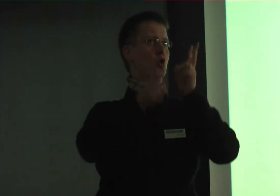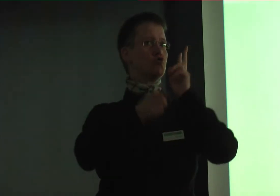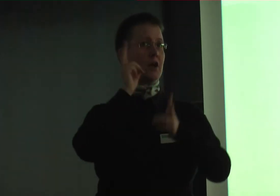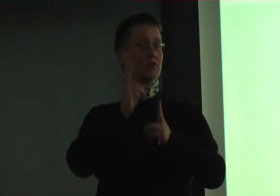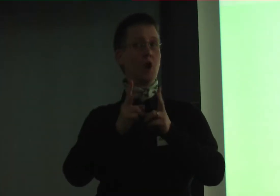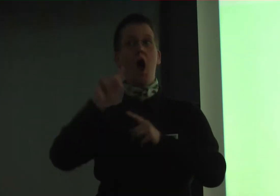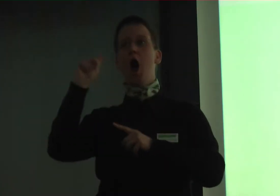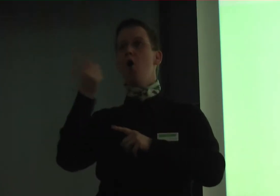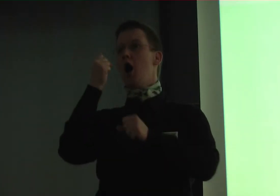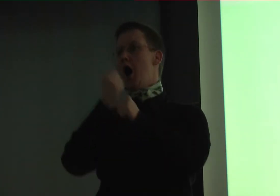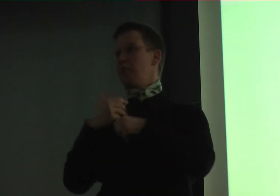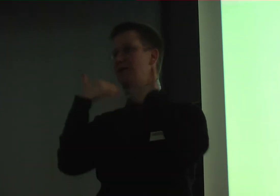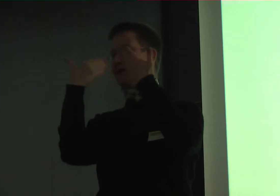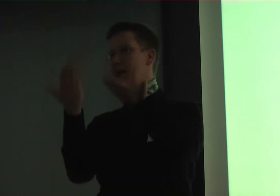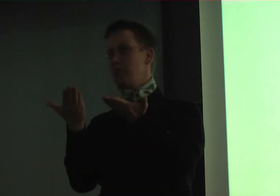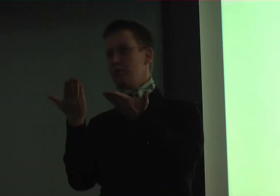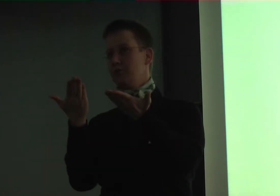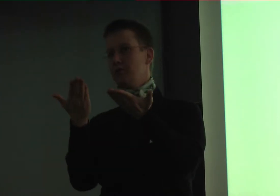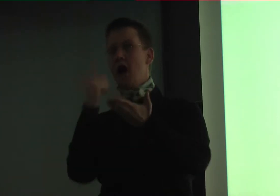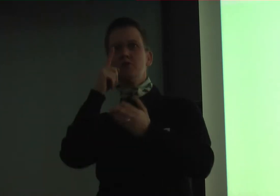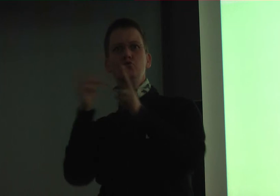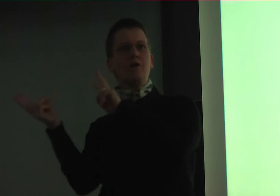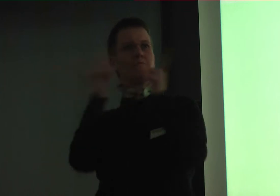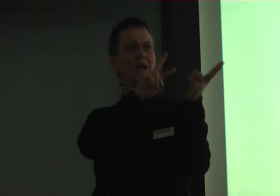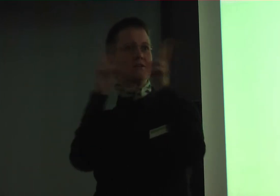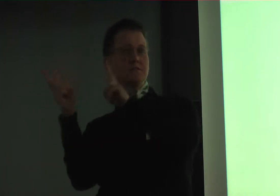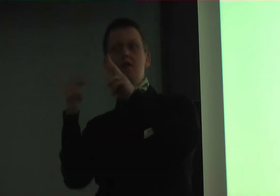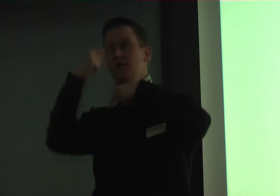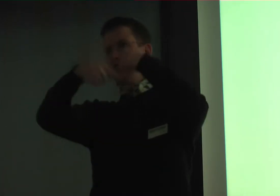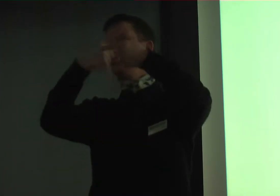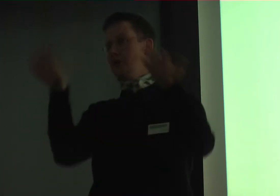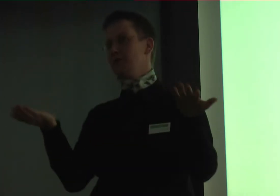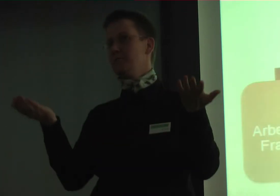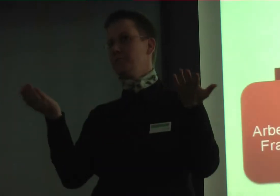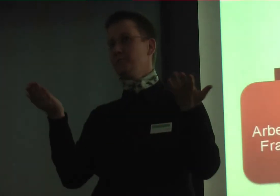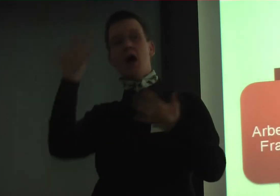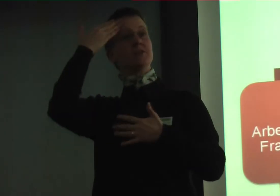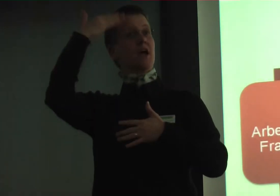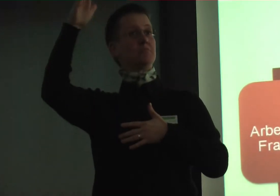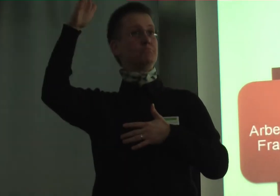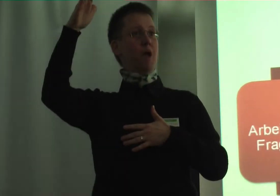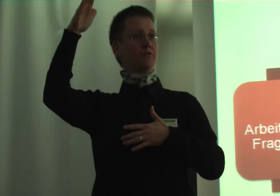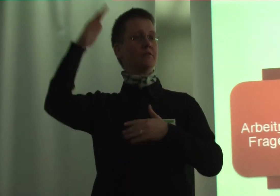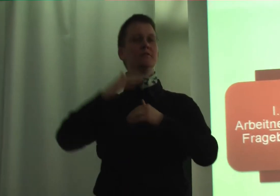auch Arbeitgeber. Denn nur über dieses Wechselspiel funktioniert alles. Experten haben wir auch